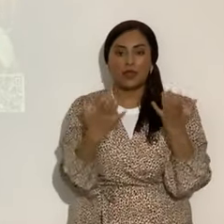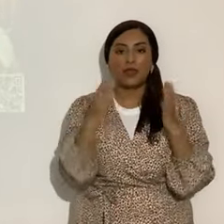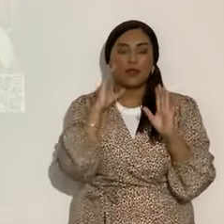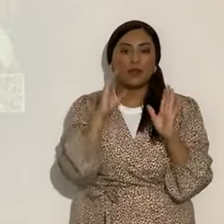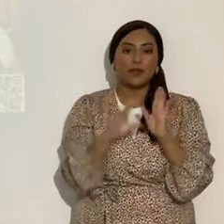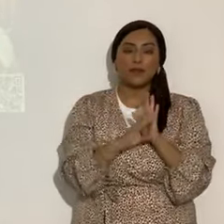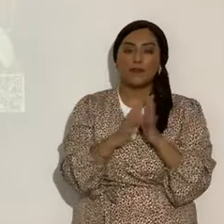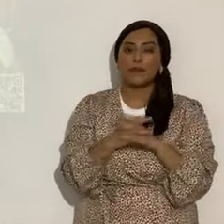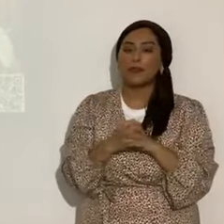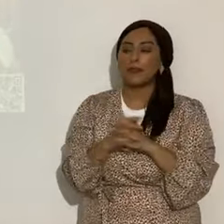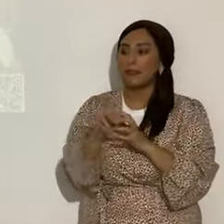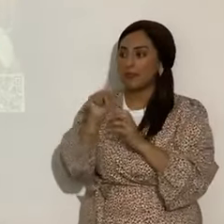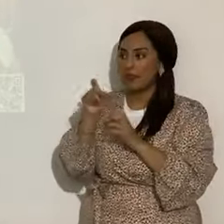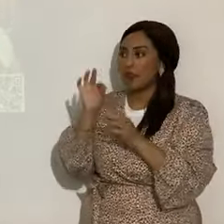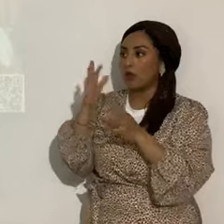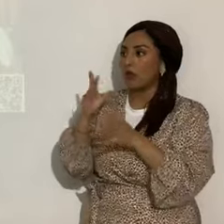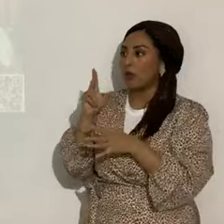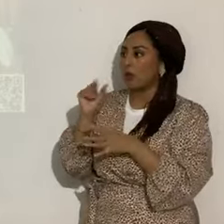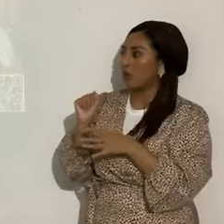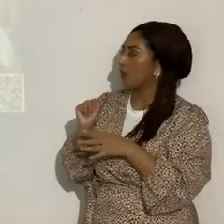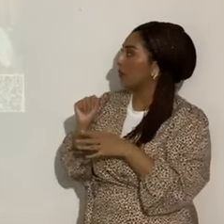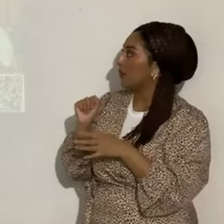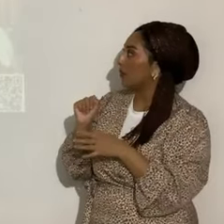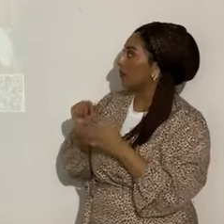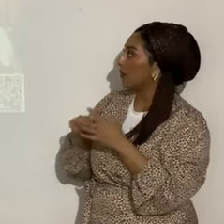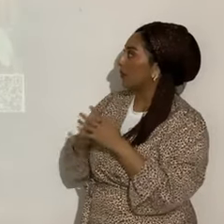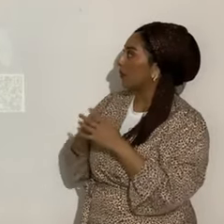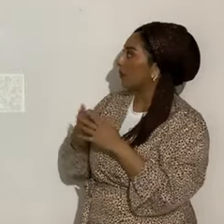y le voy a pedir a nuestro amado Luis Cervantes que empezamos con la primera.